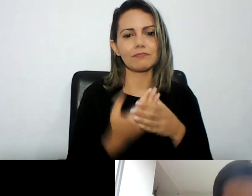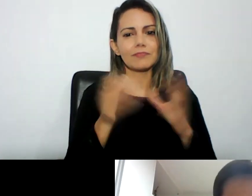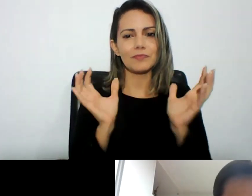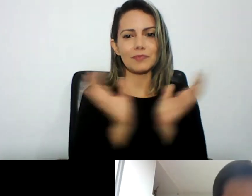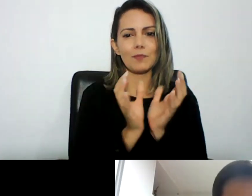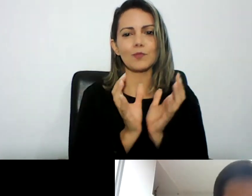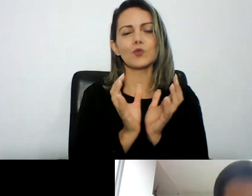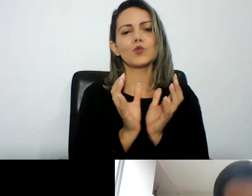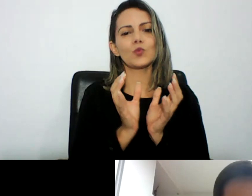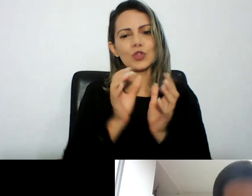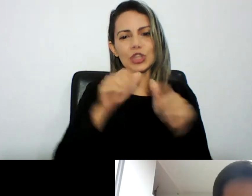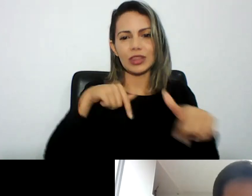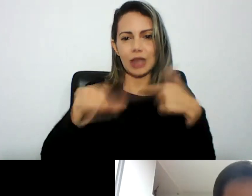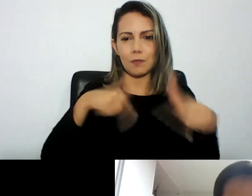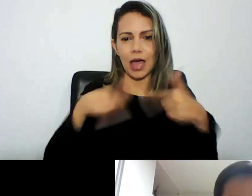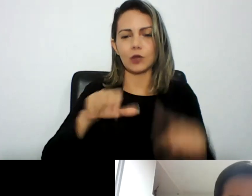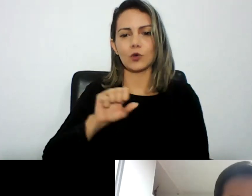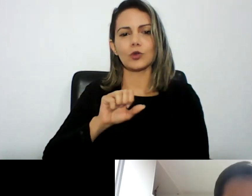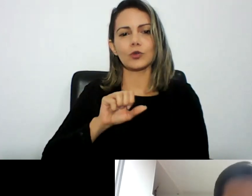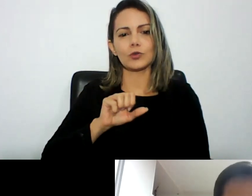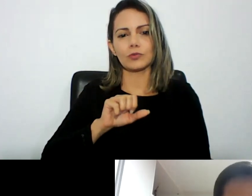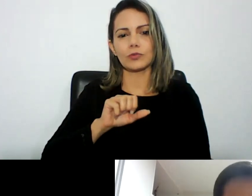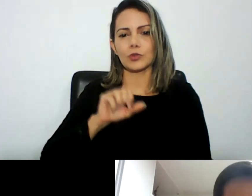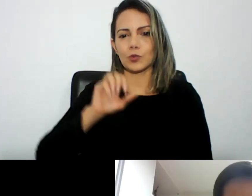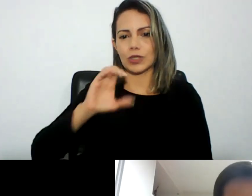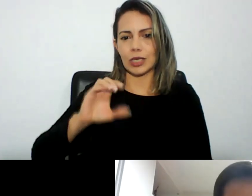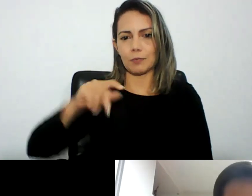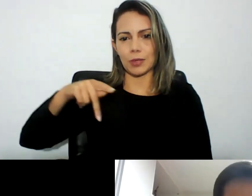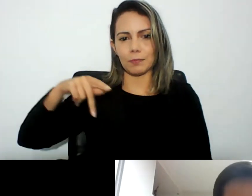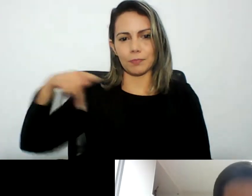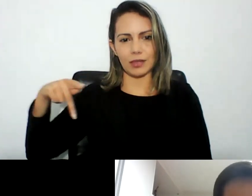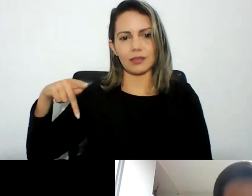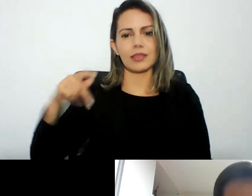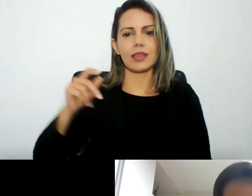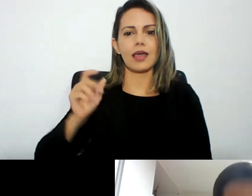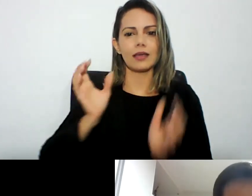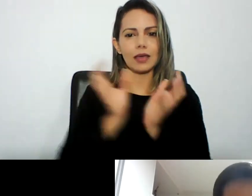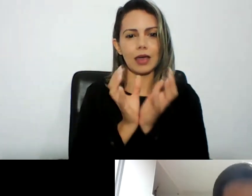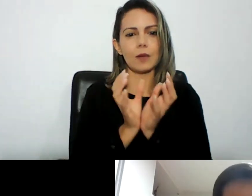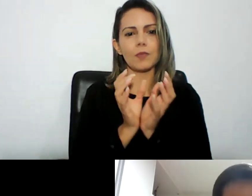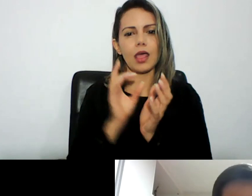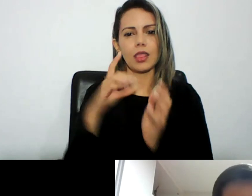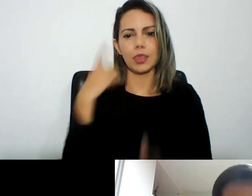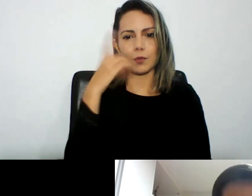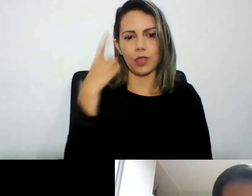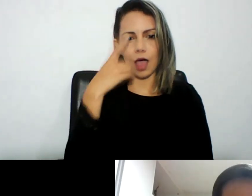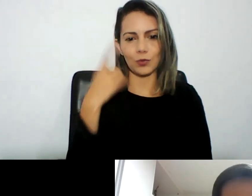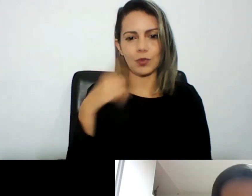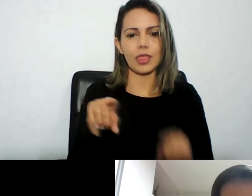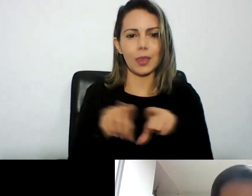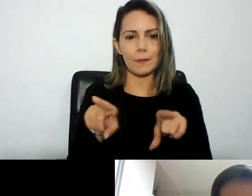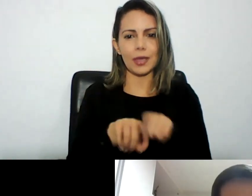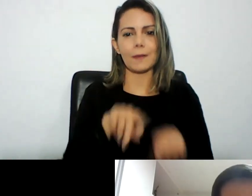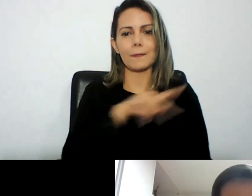trabalho da subrelatoria de revisão do CPP na Câmara dos Deputados desde 2019 é presidente da Conamp